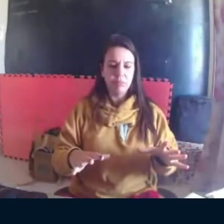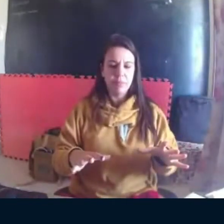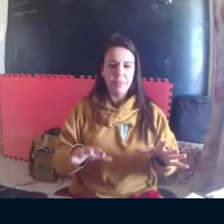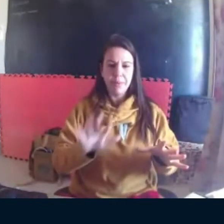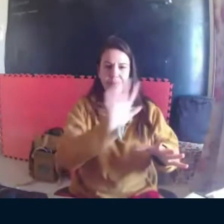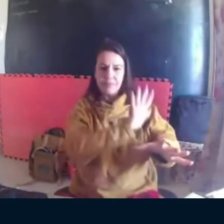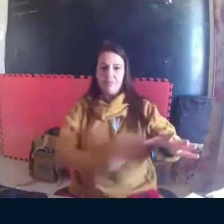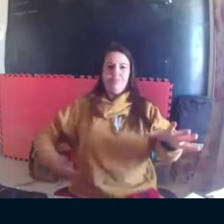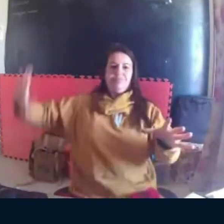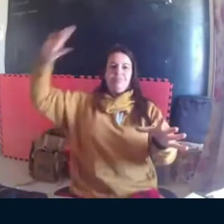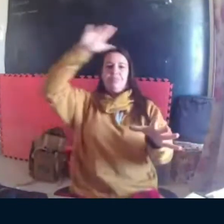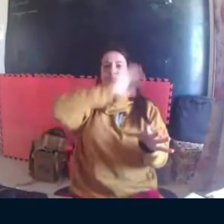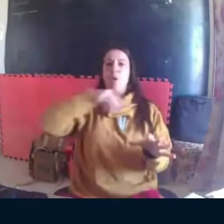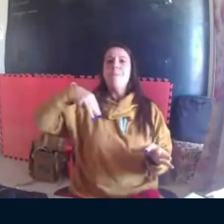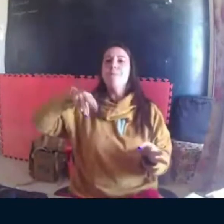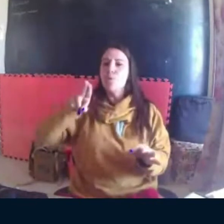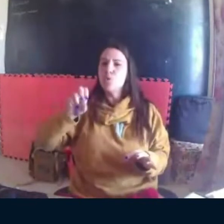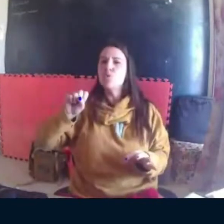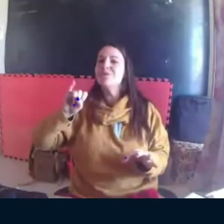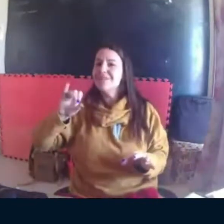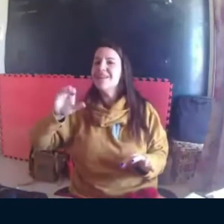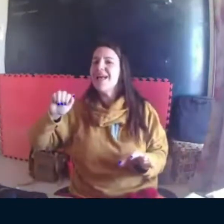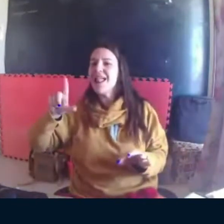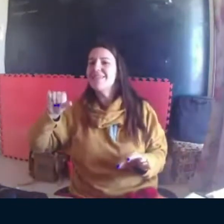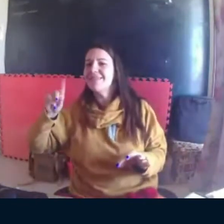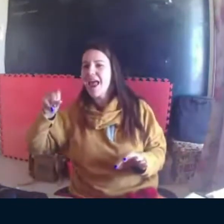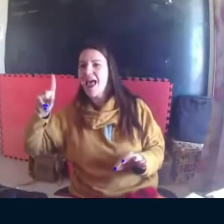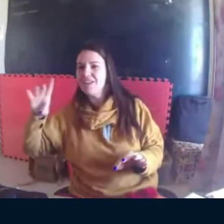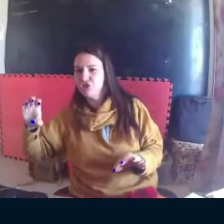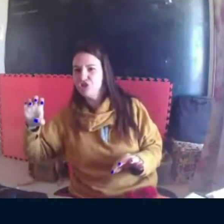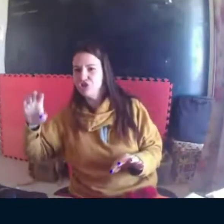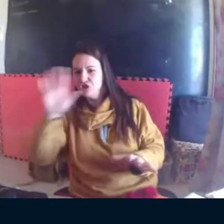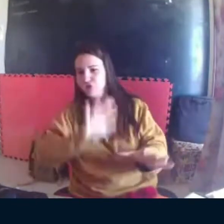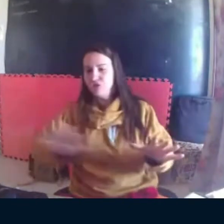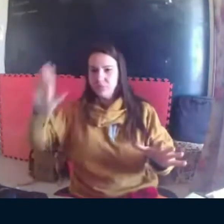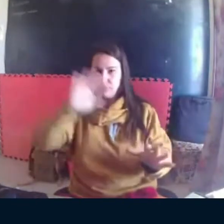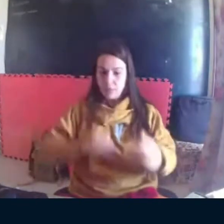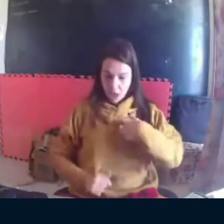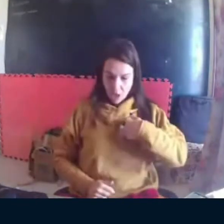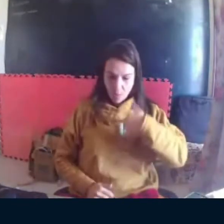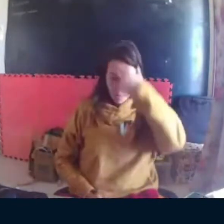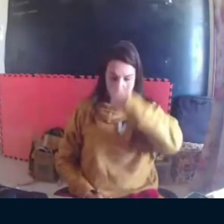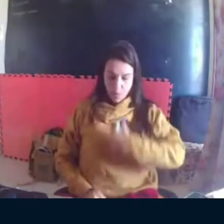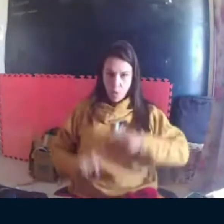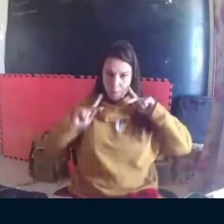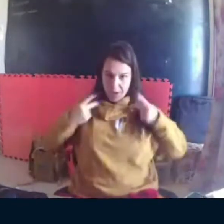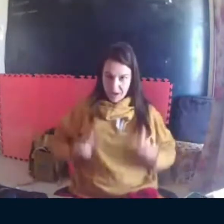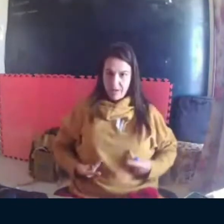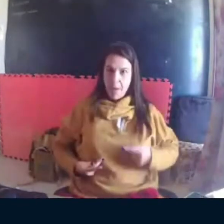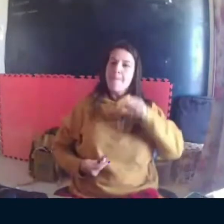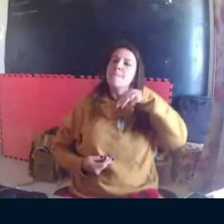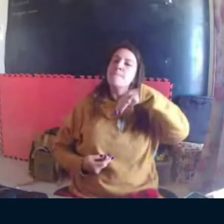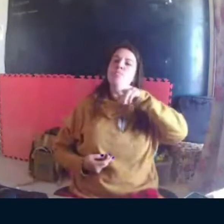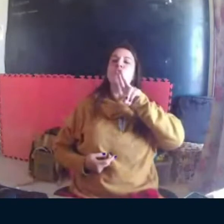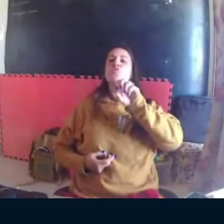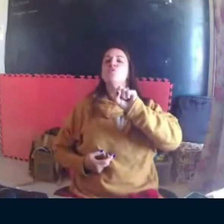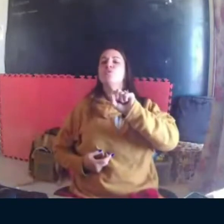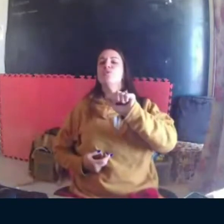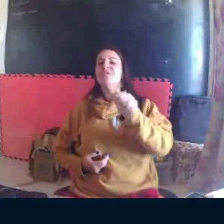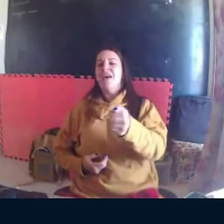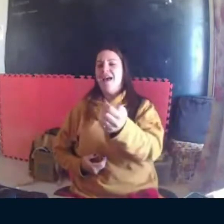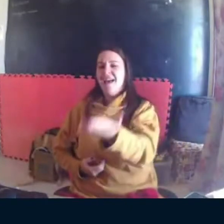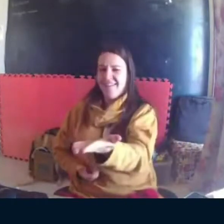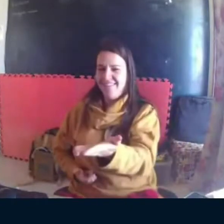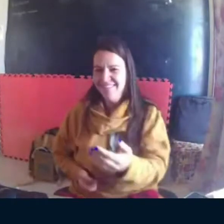Então, dentro desse universo musical, dentro desse contexto, e isso está inserido na musicalidade, certo?